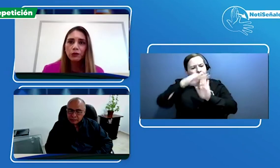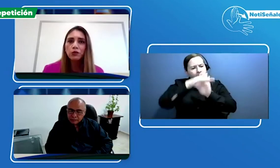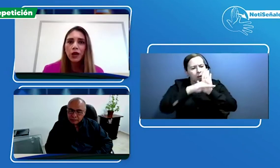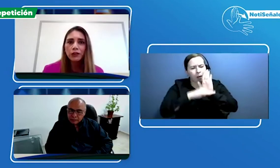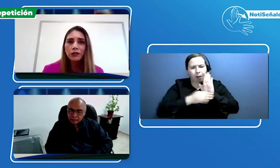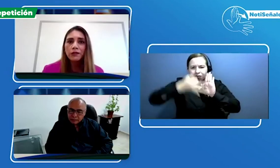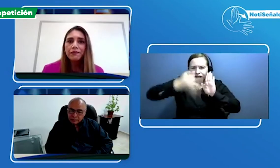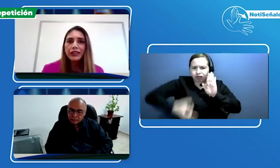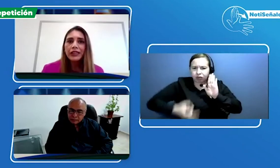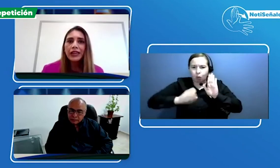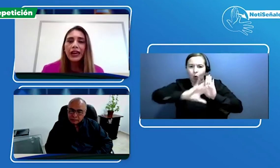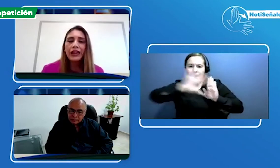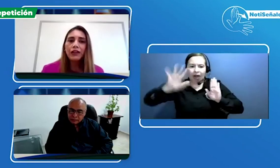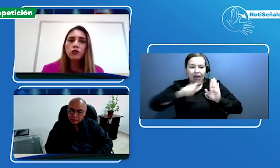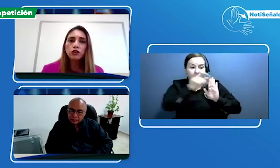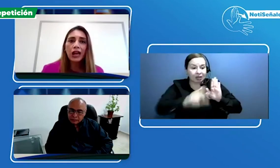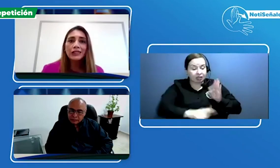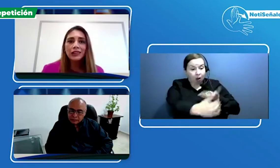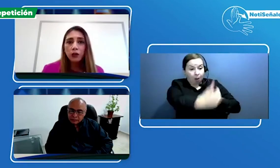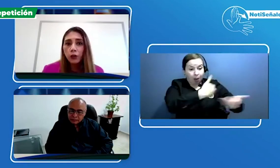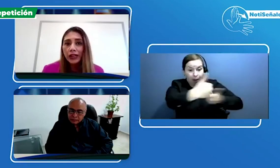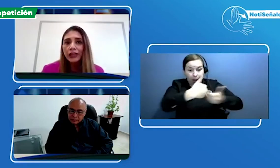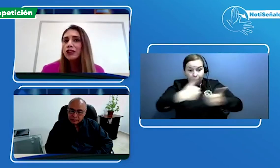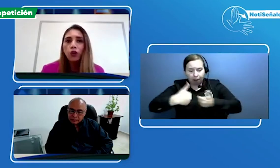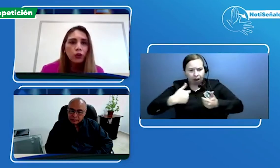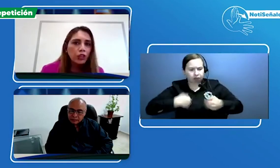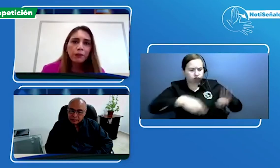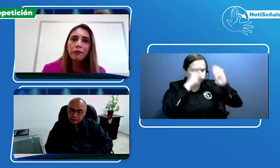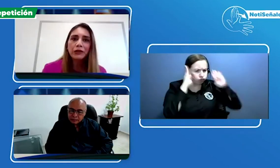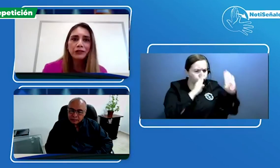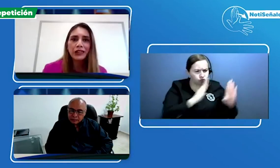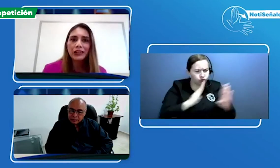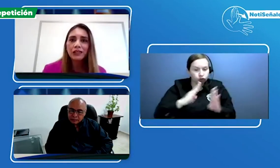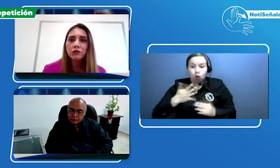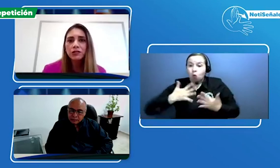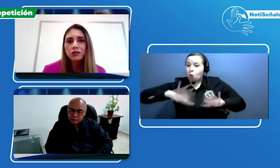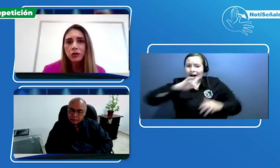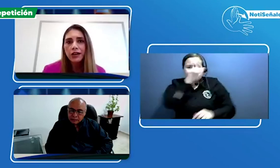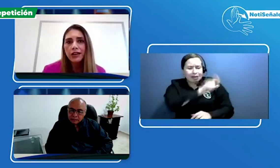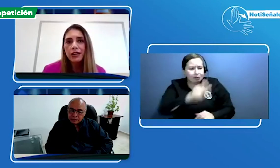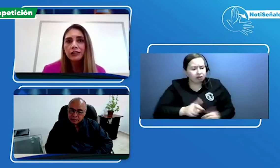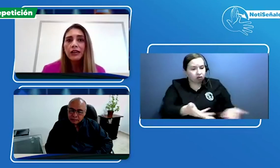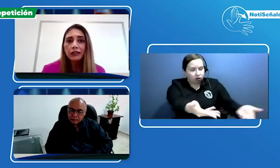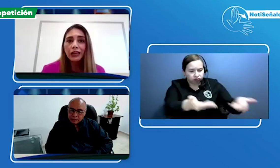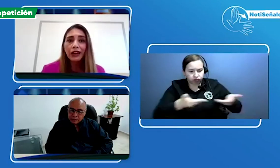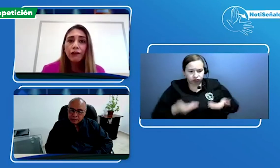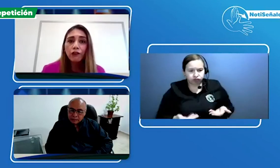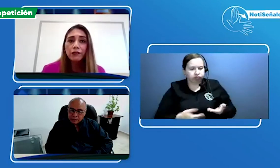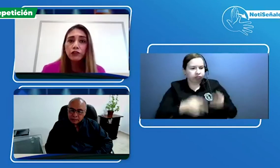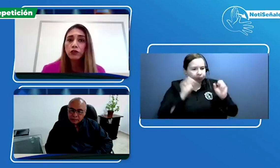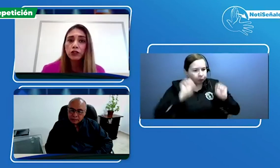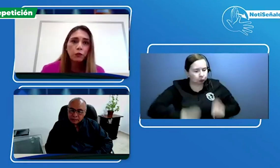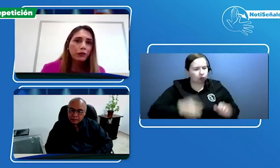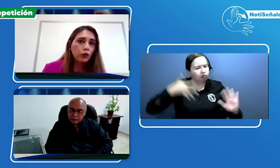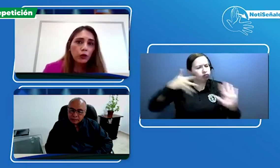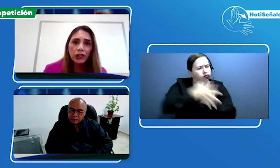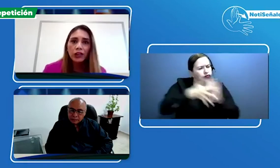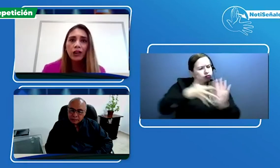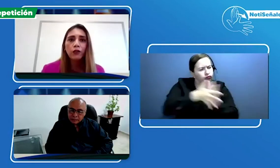usuarios que nos aseguren que todo tipo de persona cuenta nuestras droguerías, tenga la información de su patología o